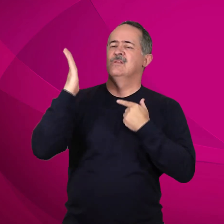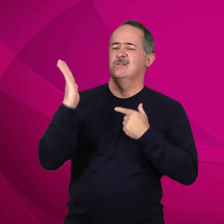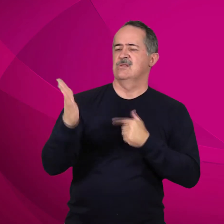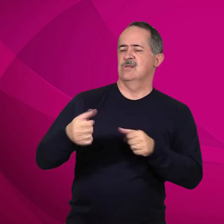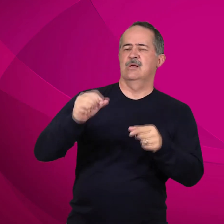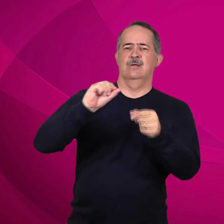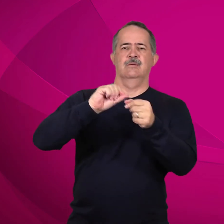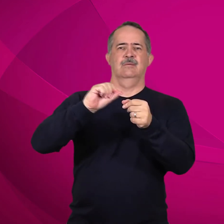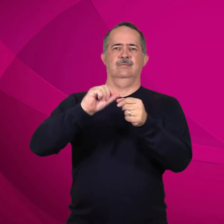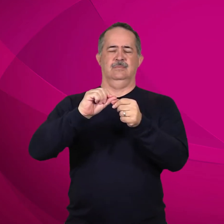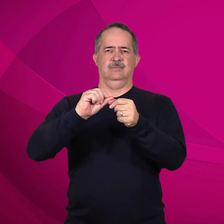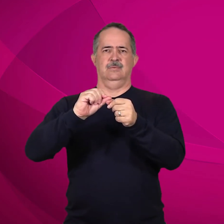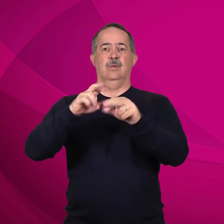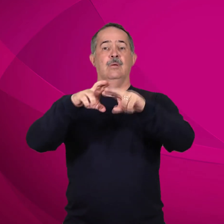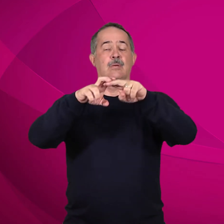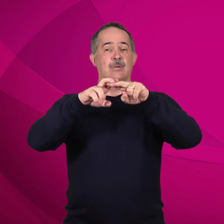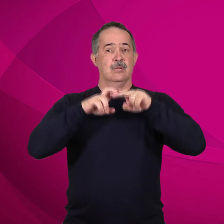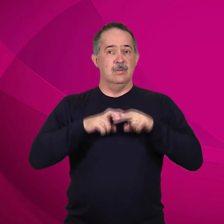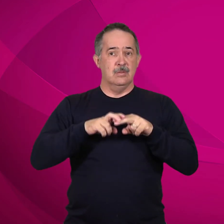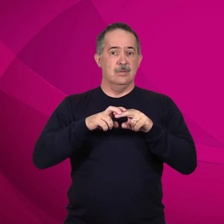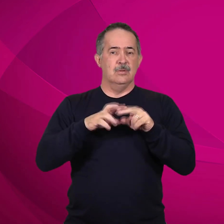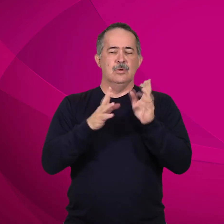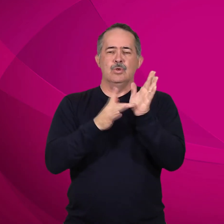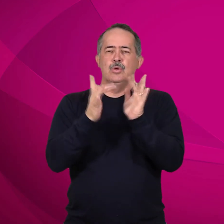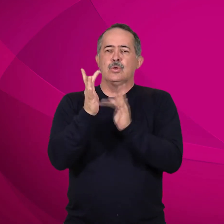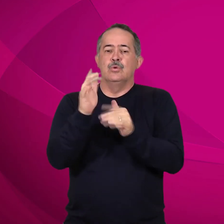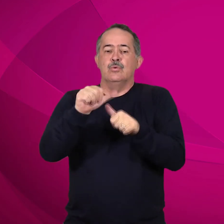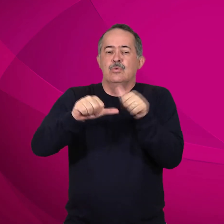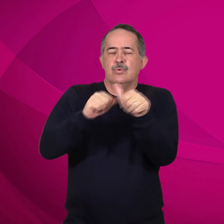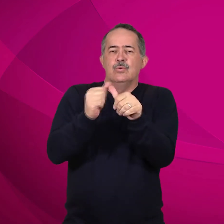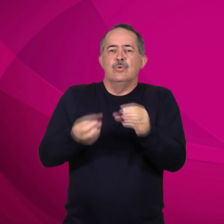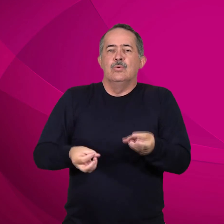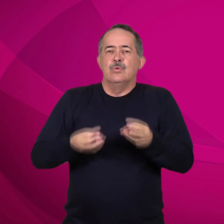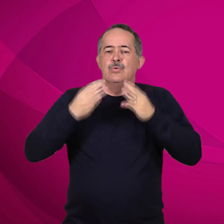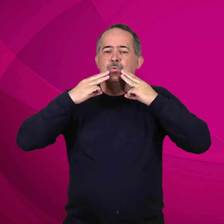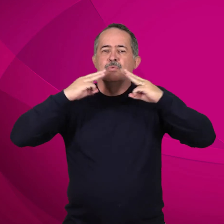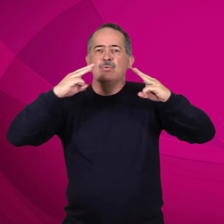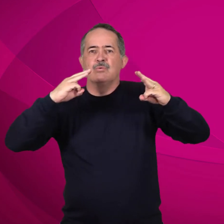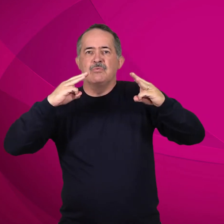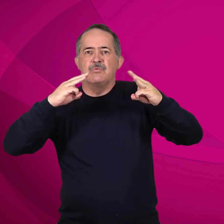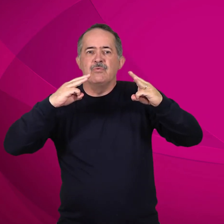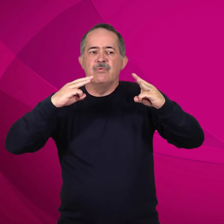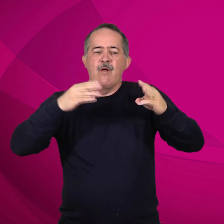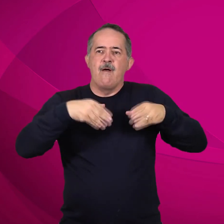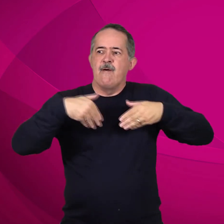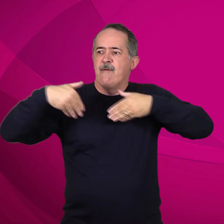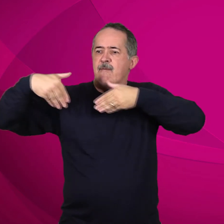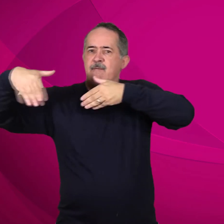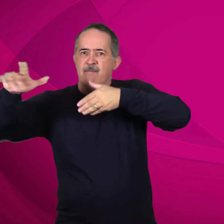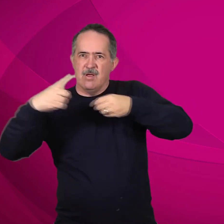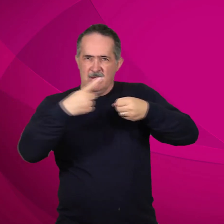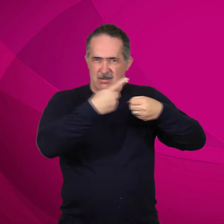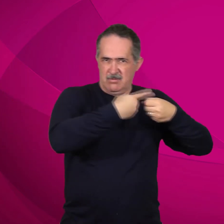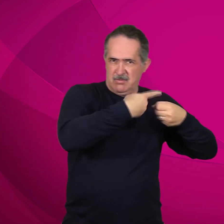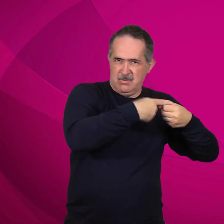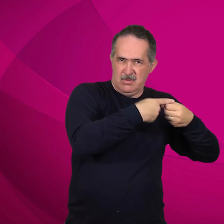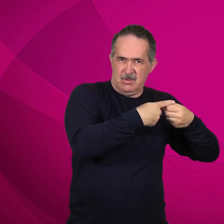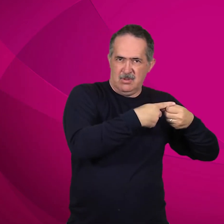Sai de Nazaré, sua terra natal, e vai para Cafarnaum, terra de pagãos. Em